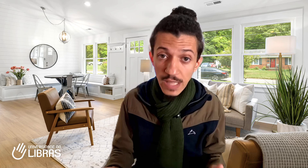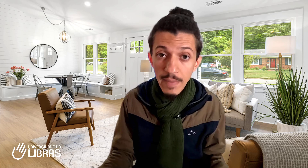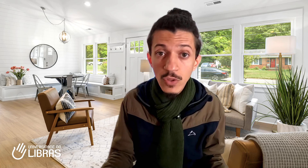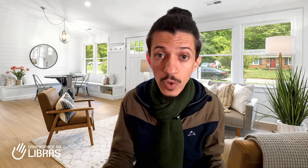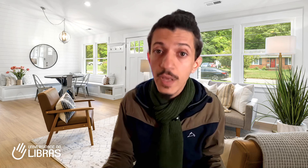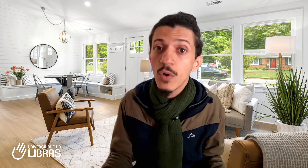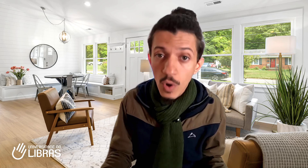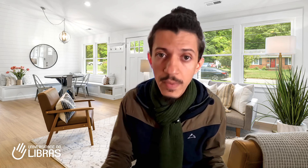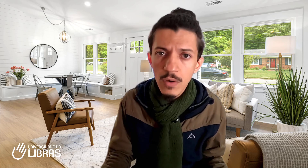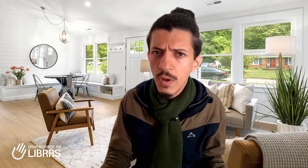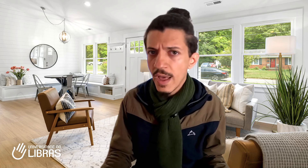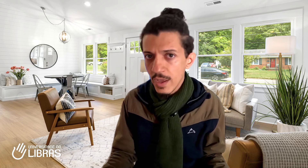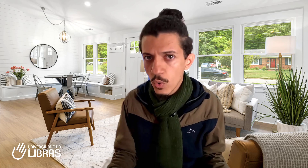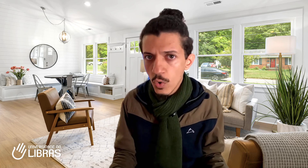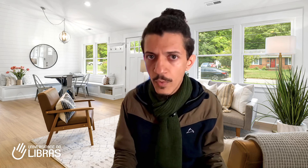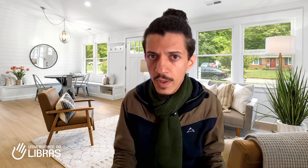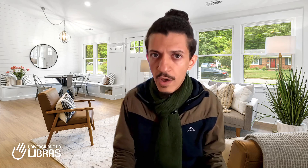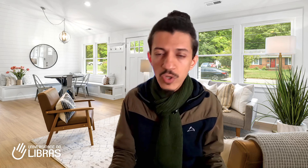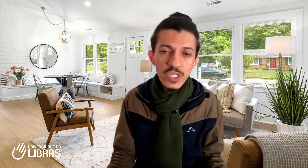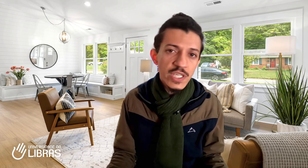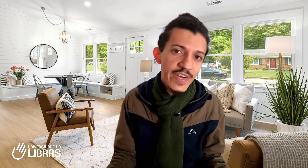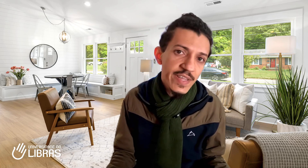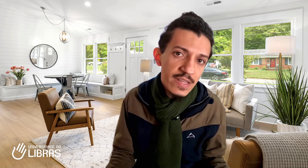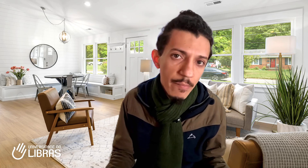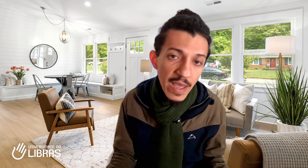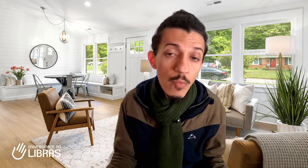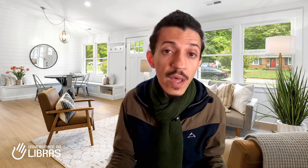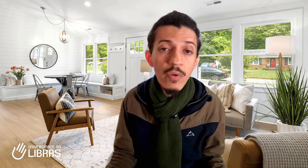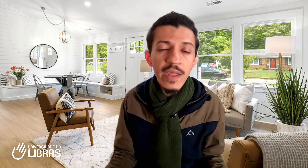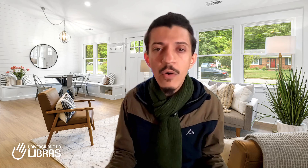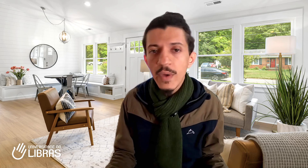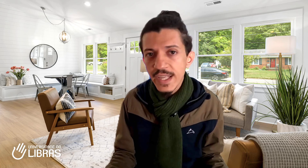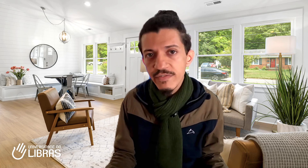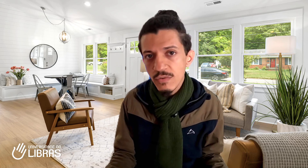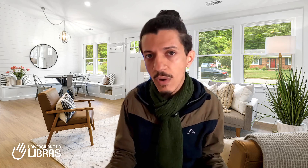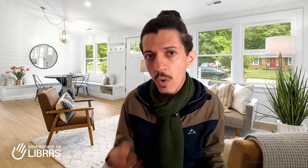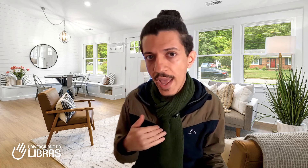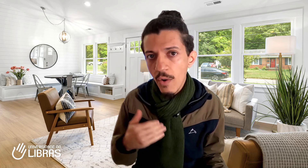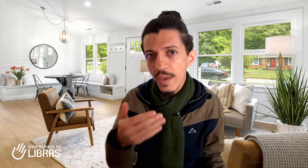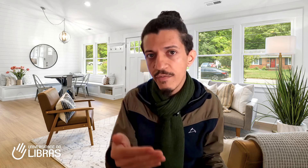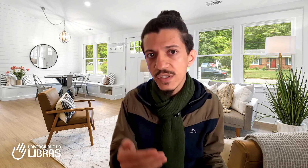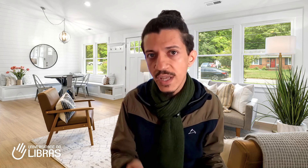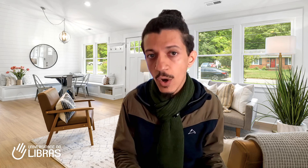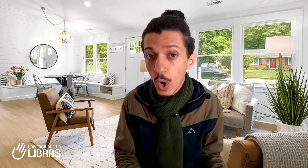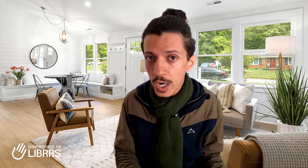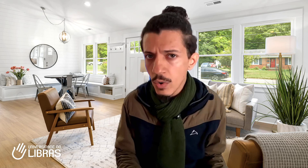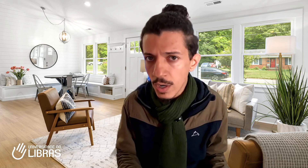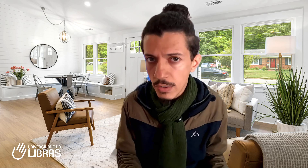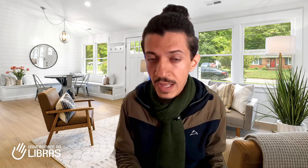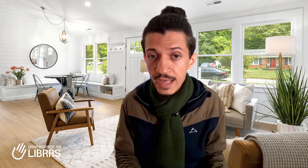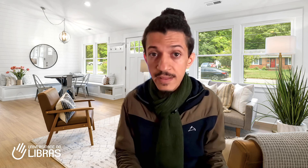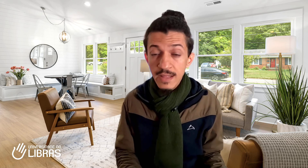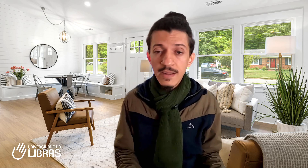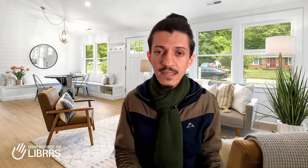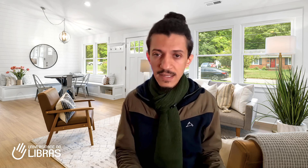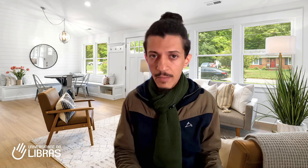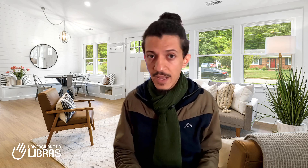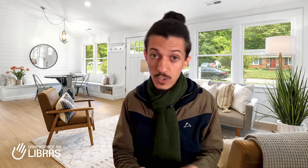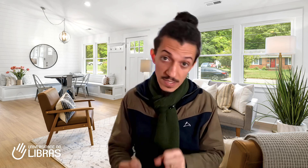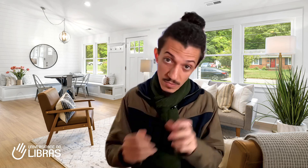mentoria comigo, em grupo, onde a gente vai ter também uma reunião individual, eu e você, olho no olho, entendendo exatamente quais são os